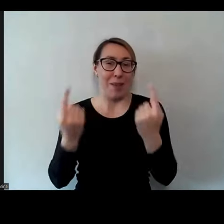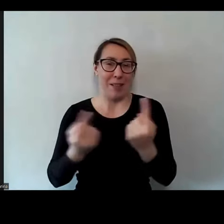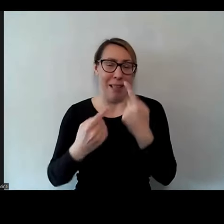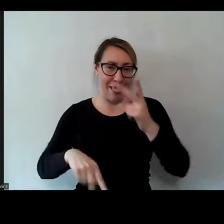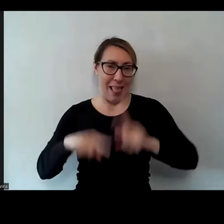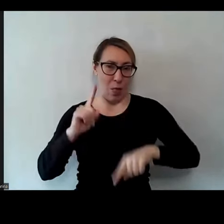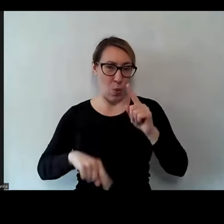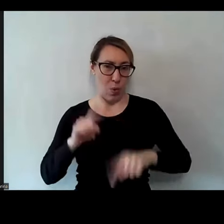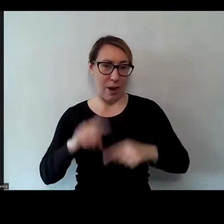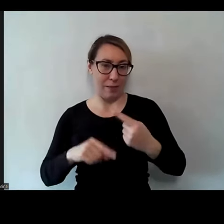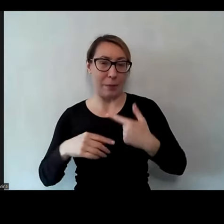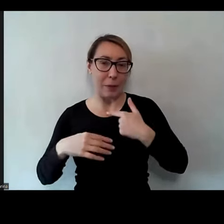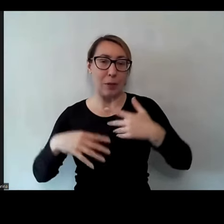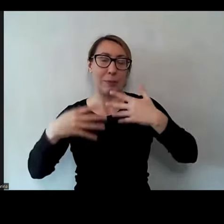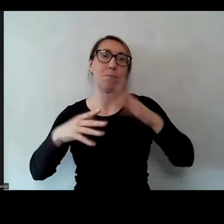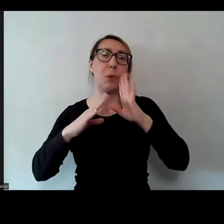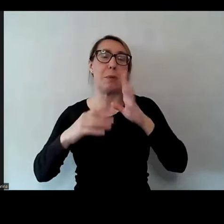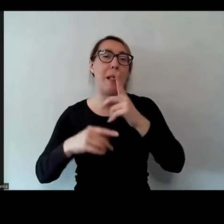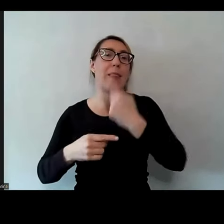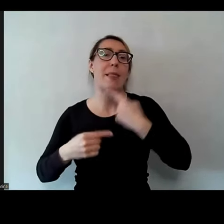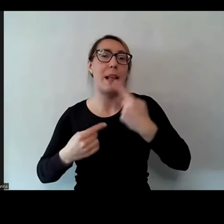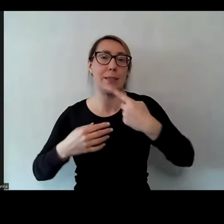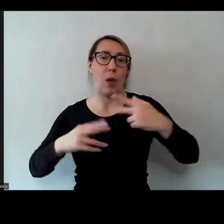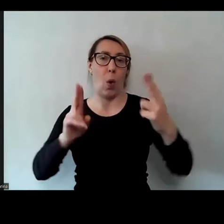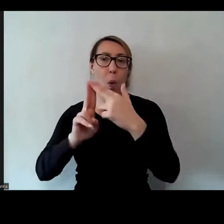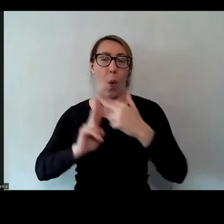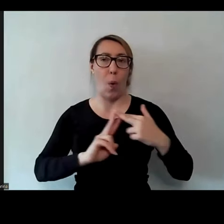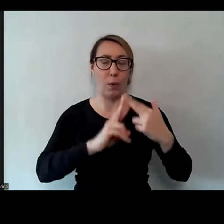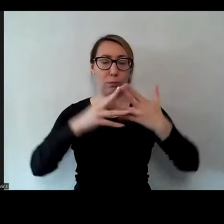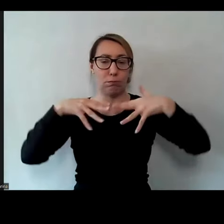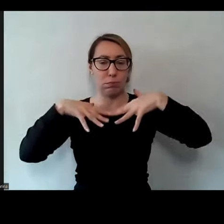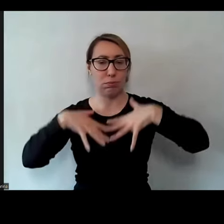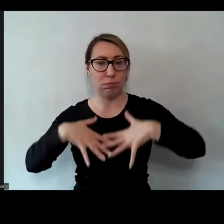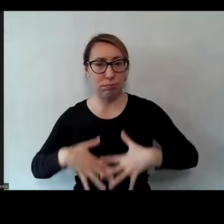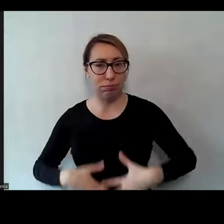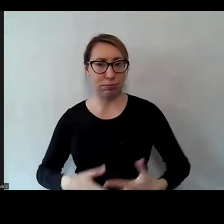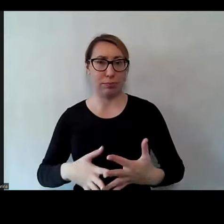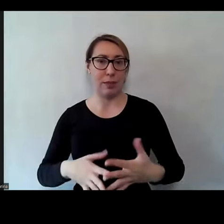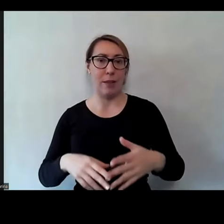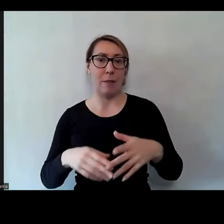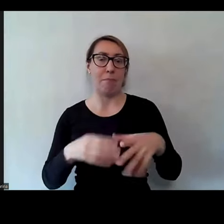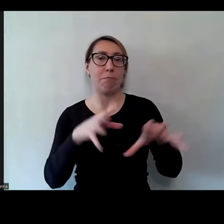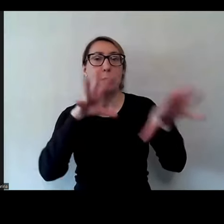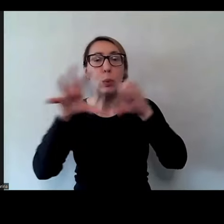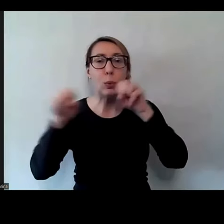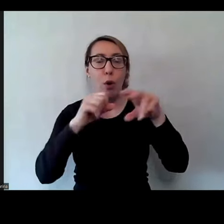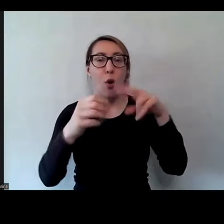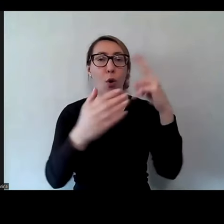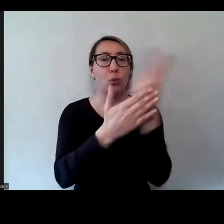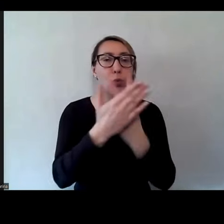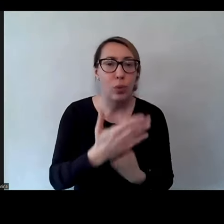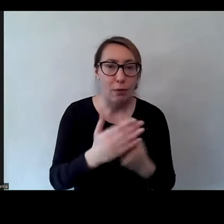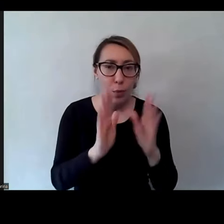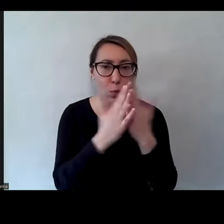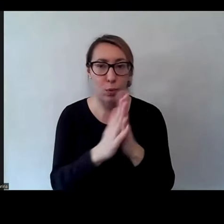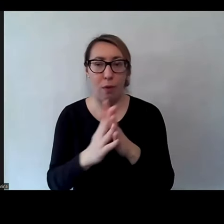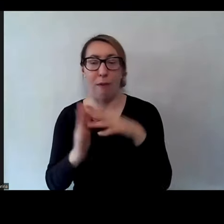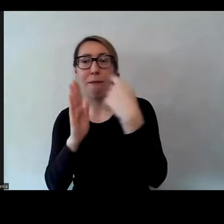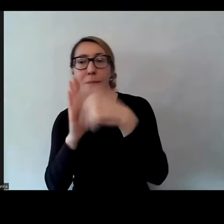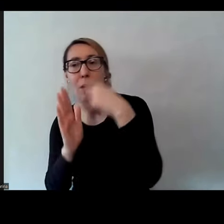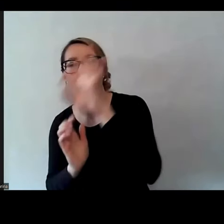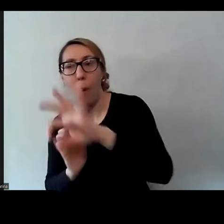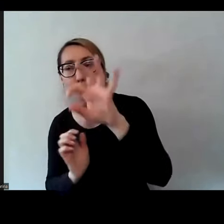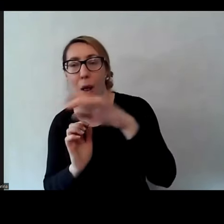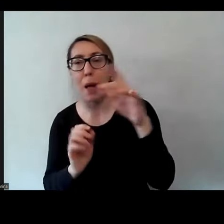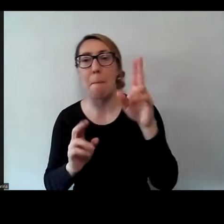się odbywa poprzez zanurzenie w kąpieli językowej. To się odbywa poprzez czytanie książek, oglądanie filmów, bajek,